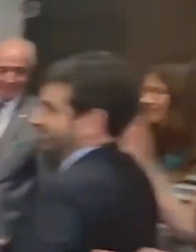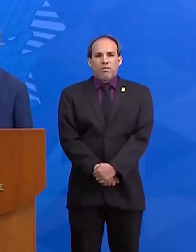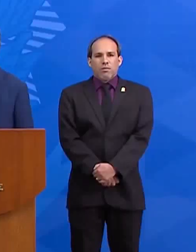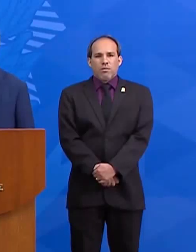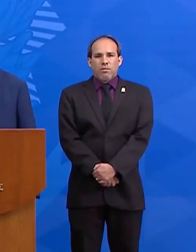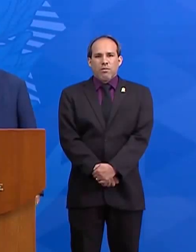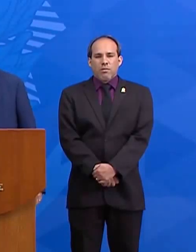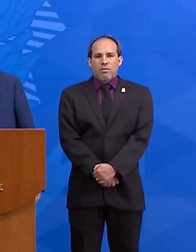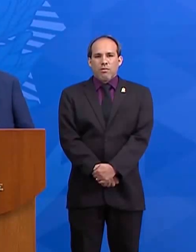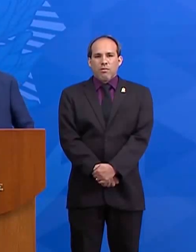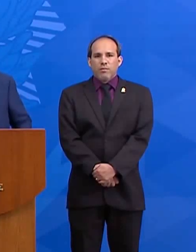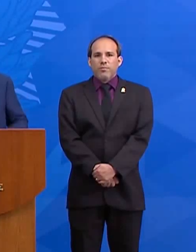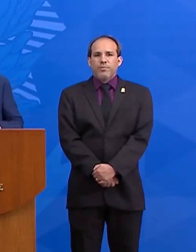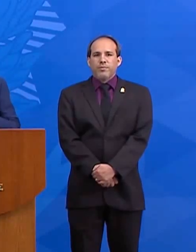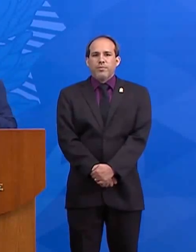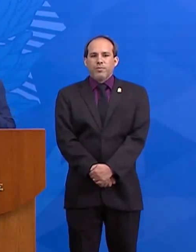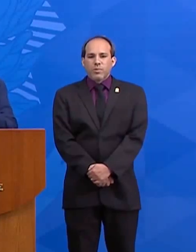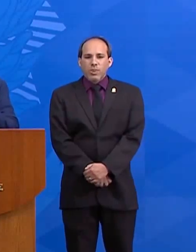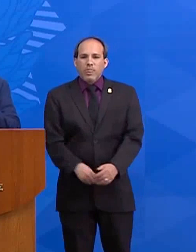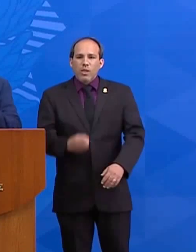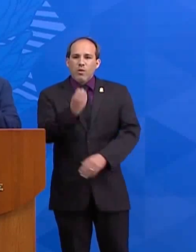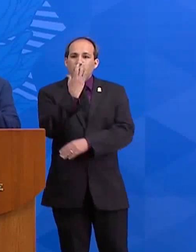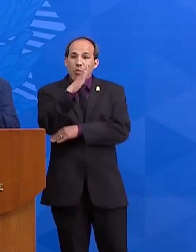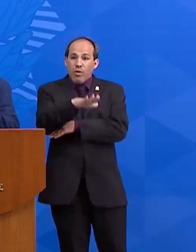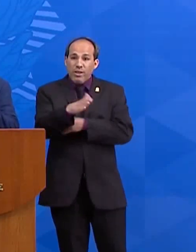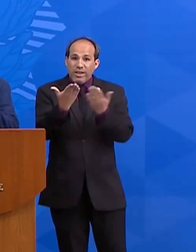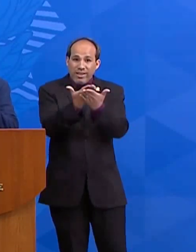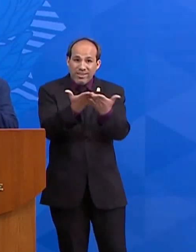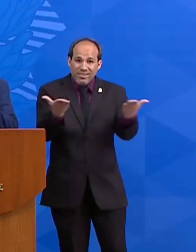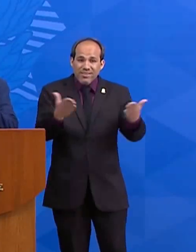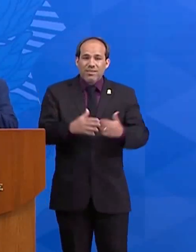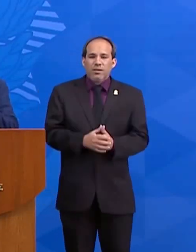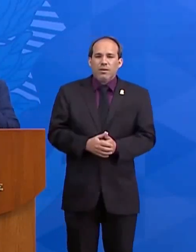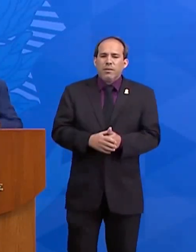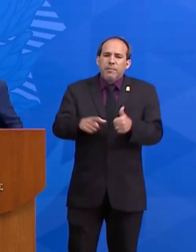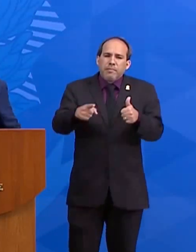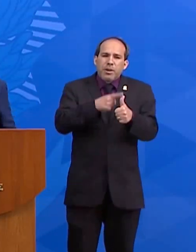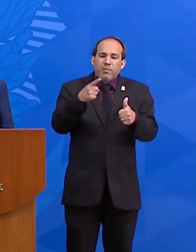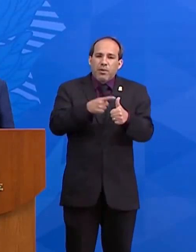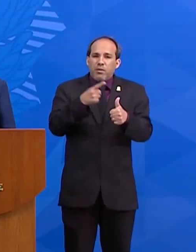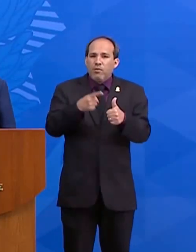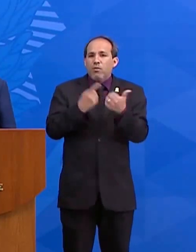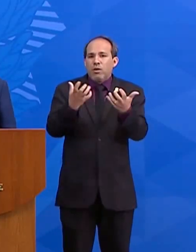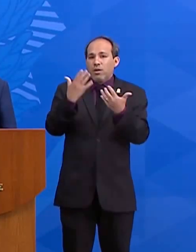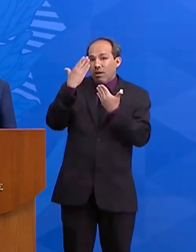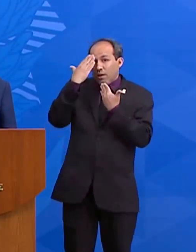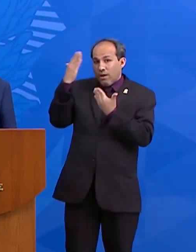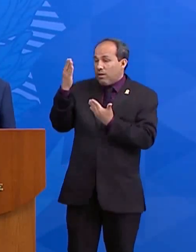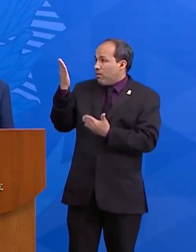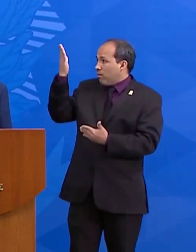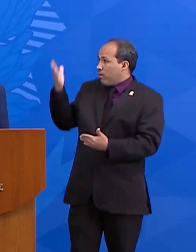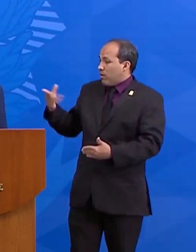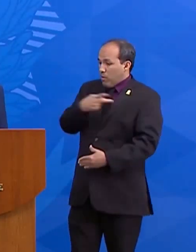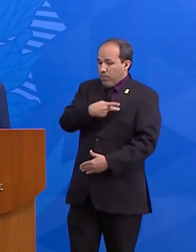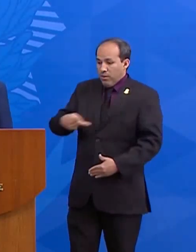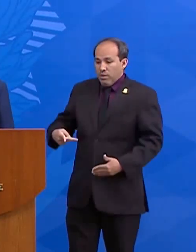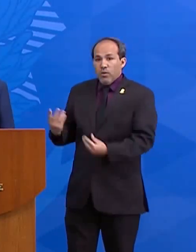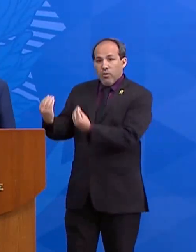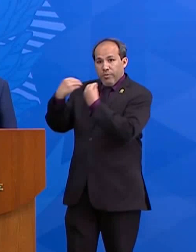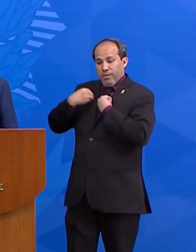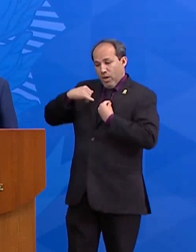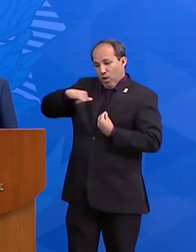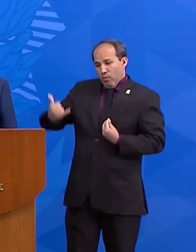técnicos. Ainda nessa quinta, governo apresentou seu novo ministro da Saúde, o empresário e oncologista